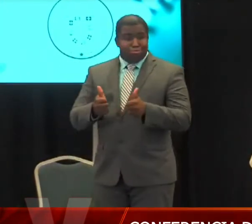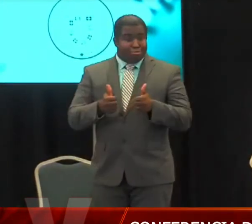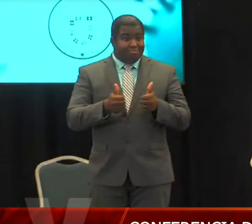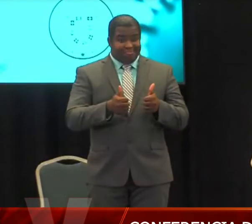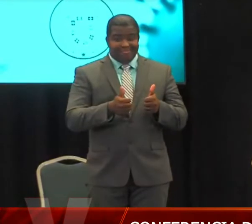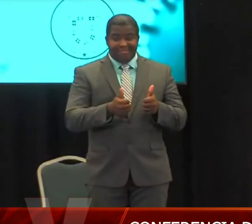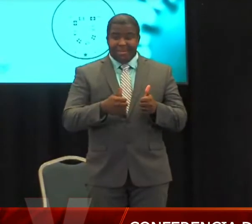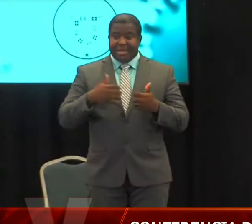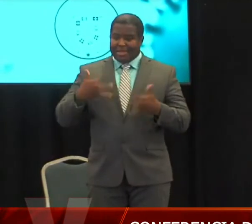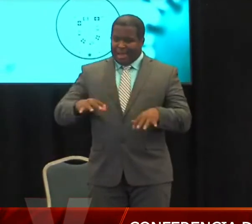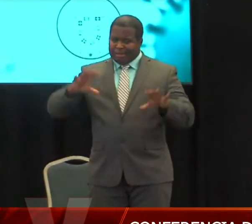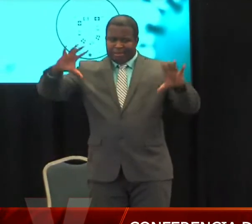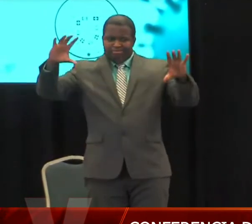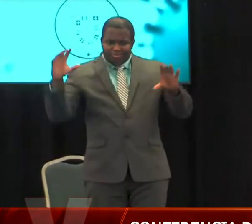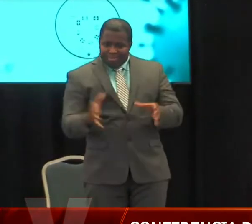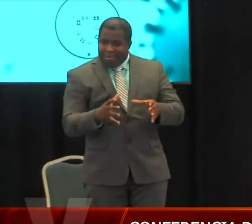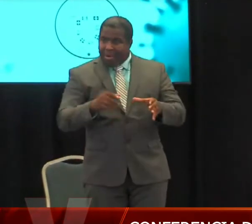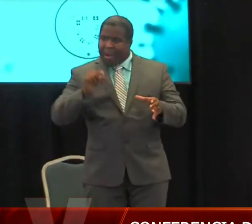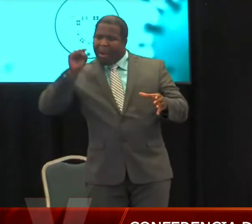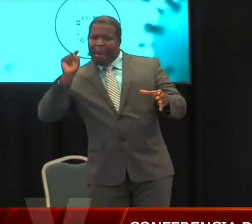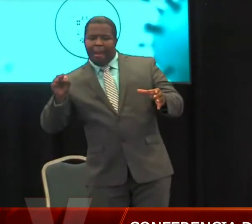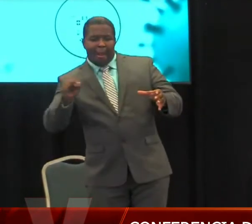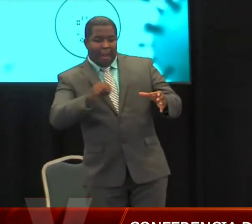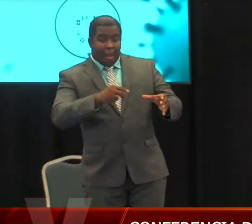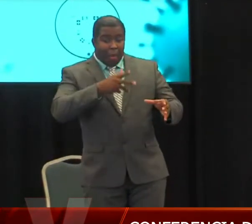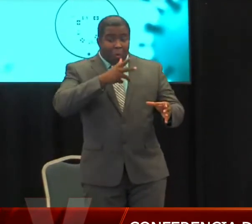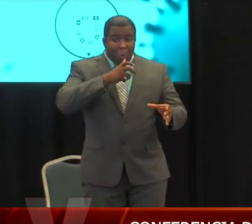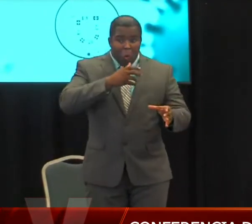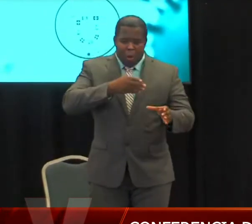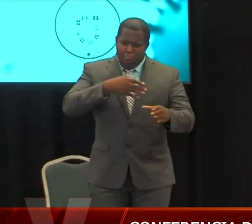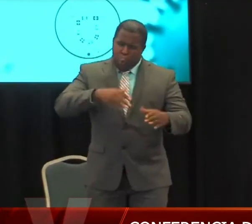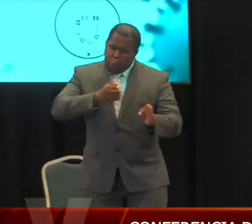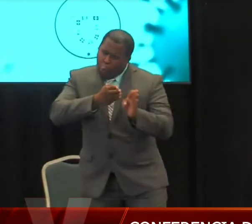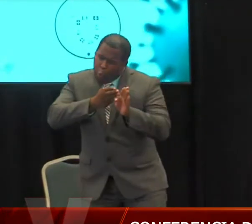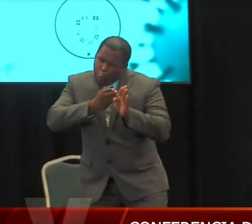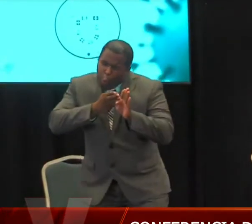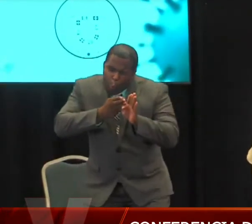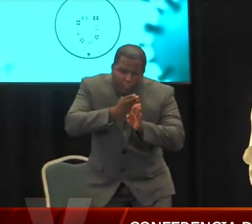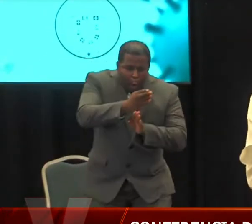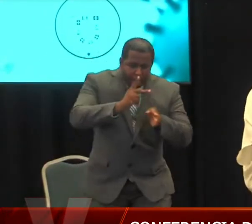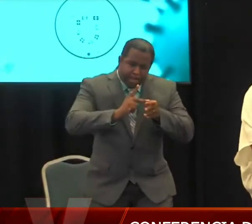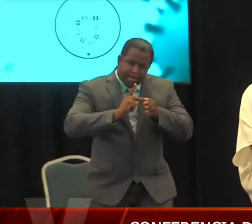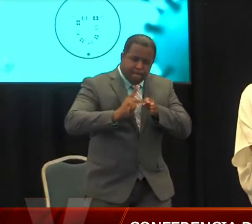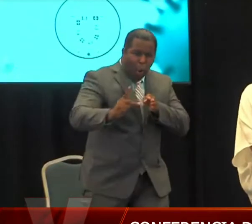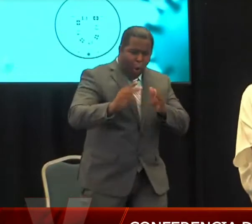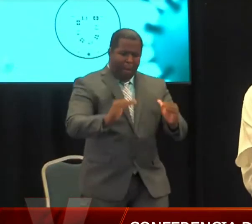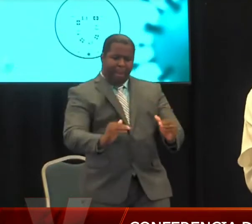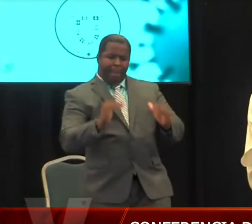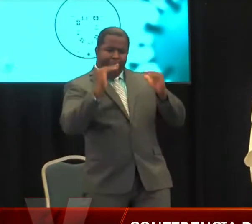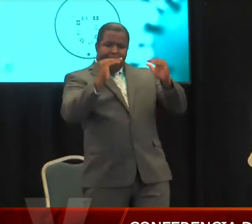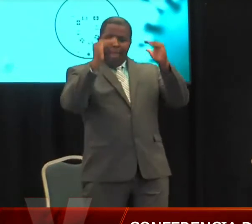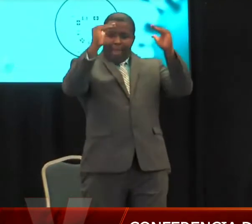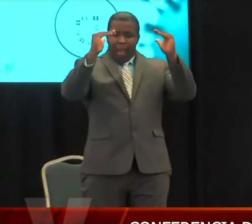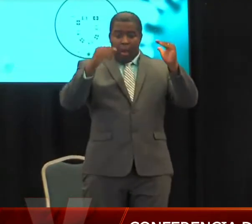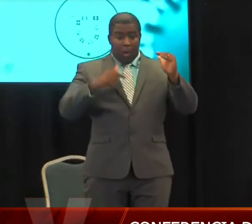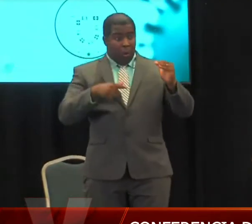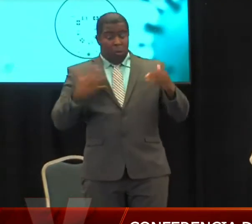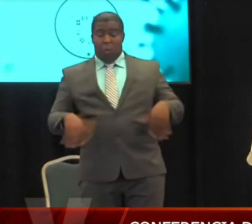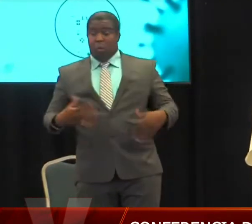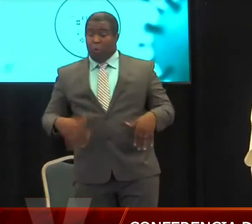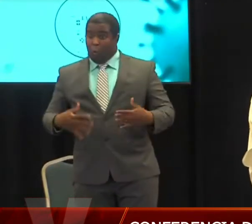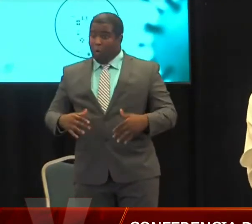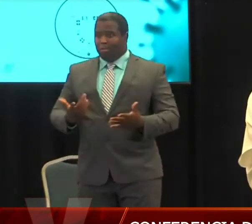todos profesionales que representaron básicamente todos los sectores económicos principales en Puerto Rico. Y como mencionó la señora gobernadora,